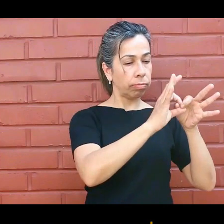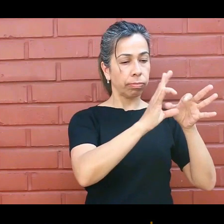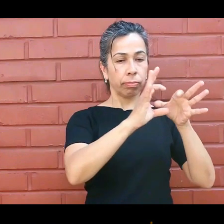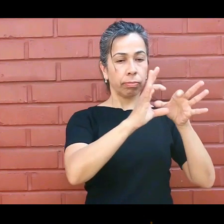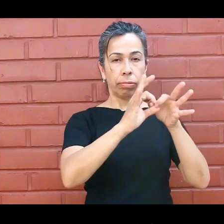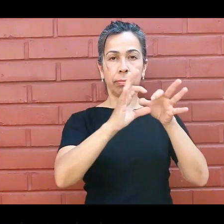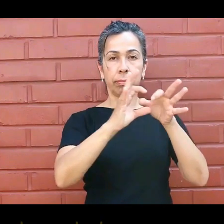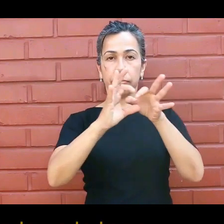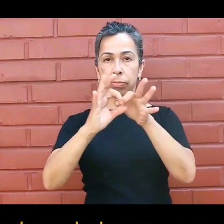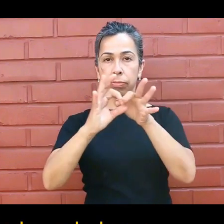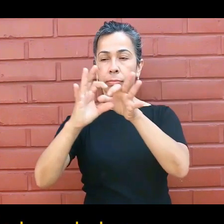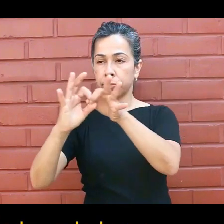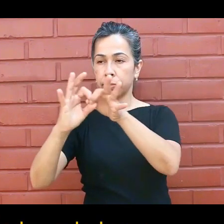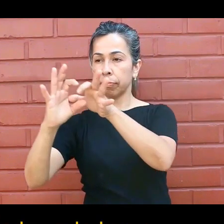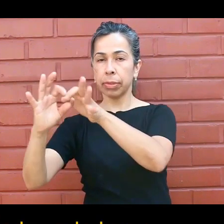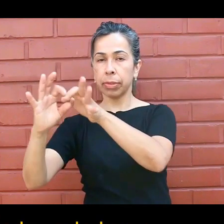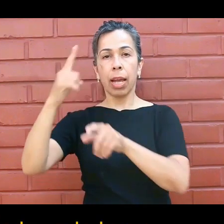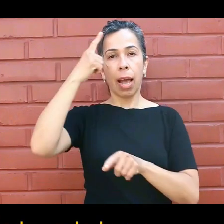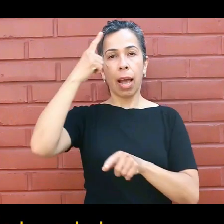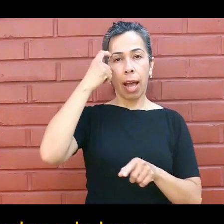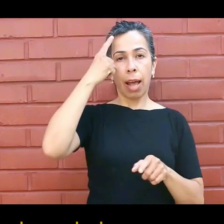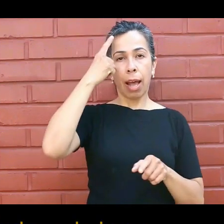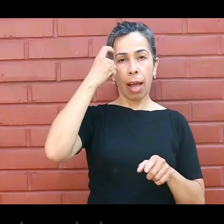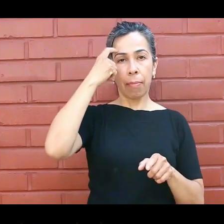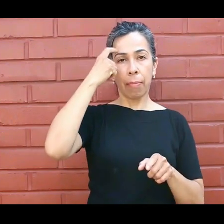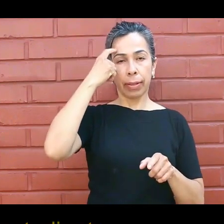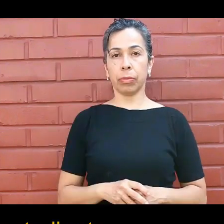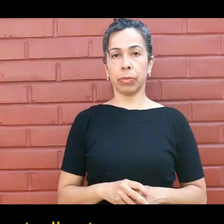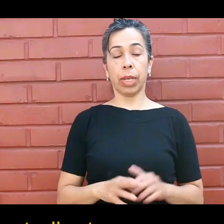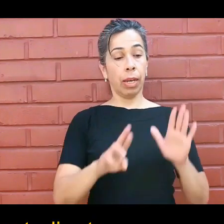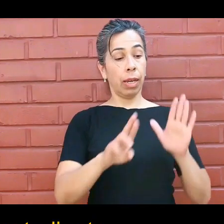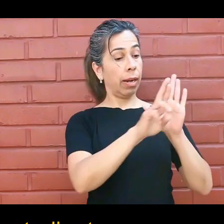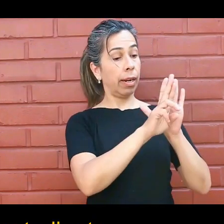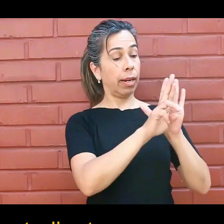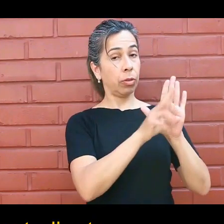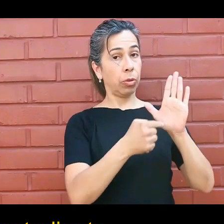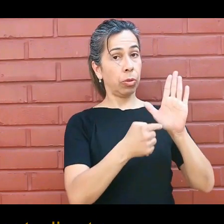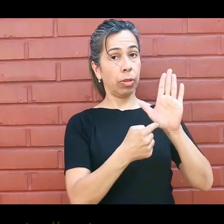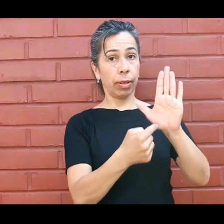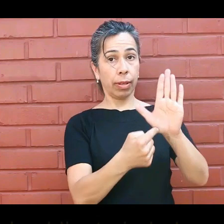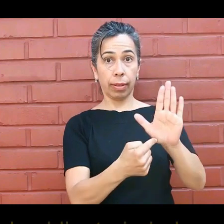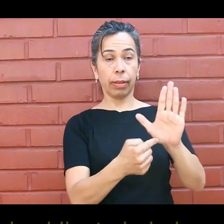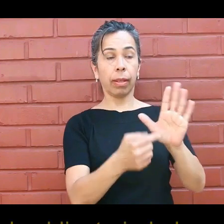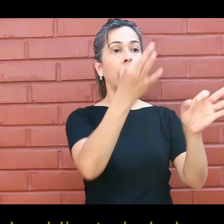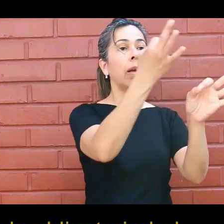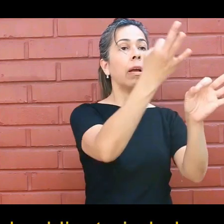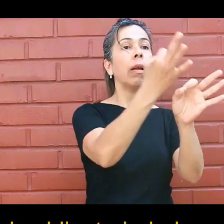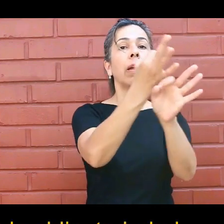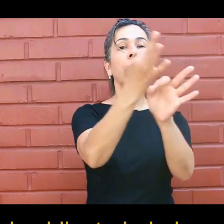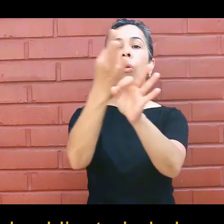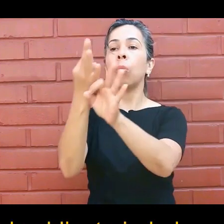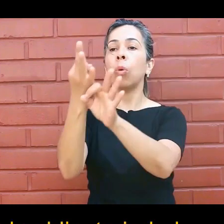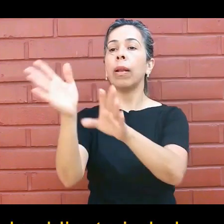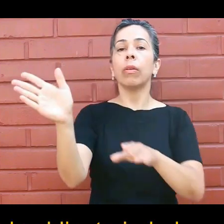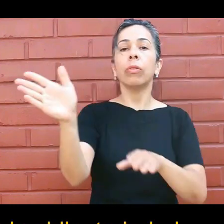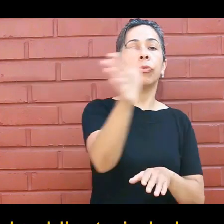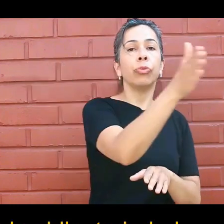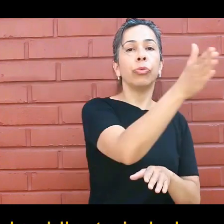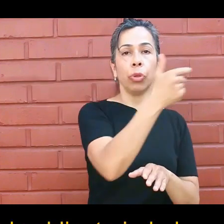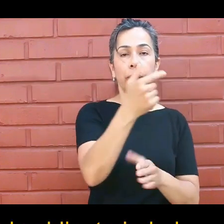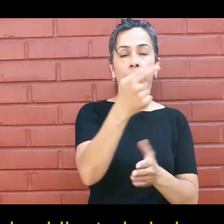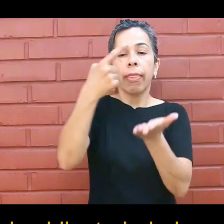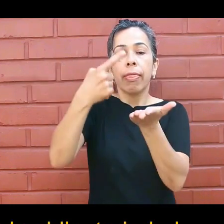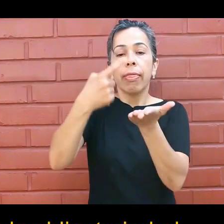deben estar articulados a lo largo del recorrido del estudiante por todos los niveles de la